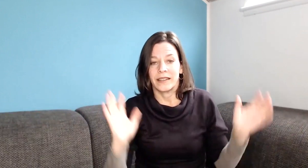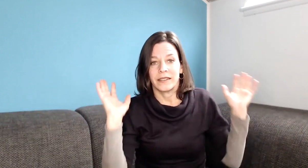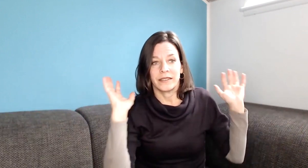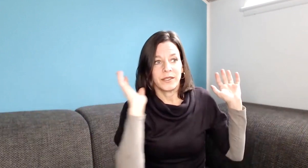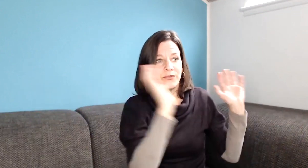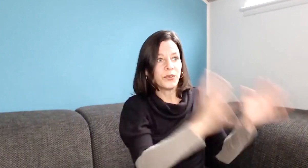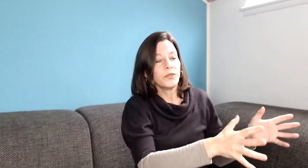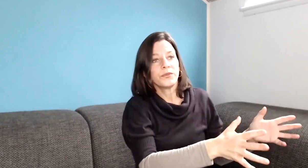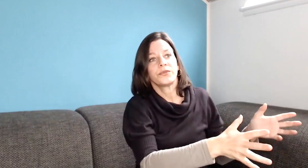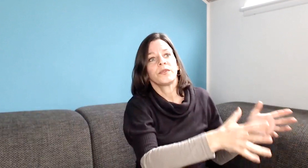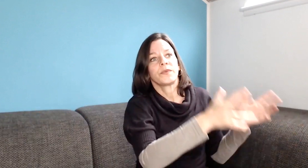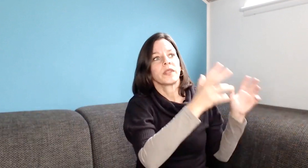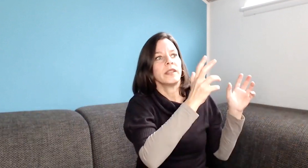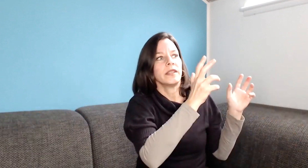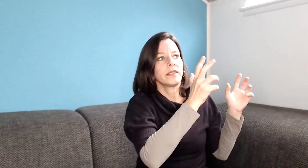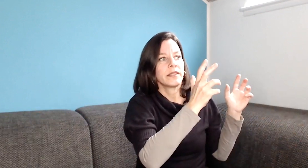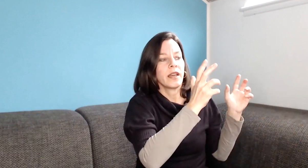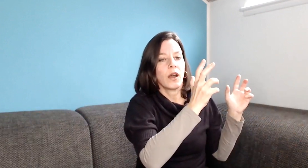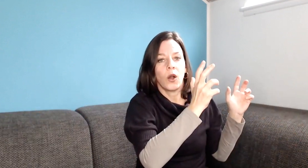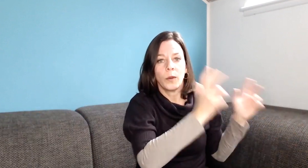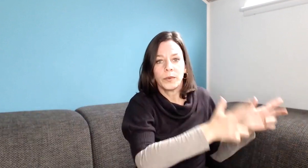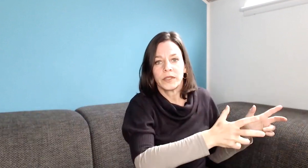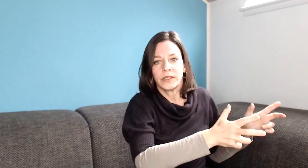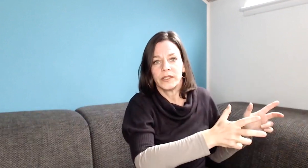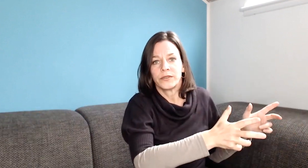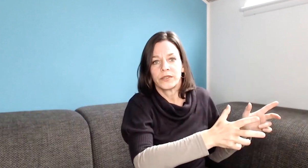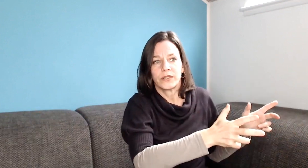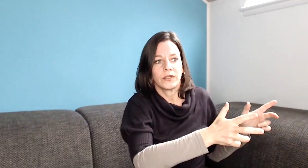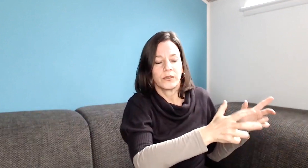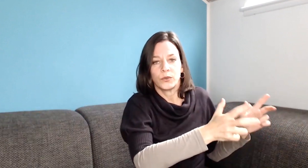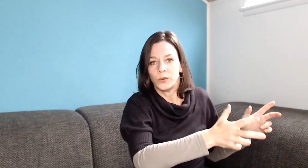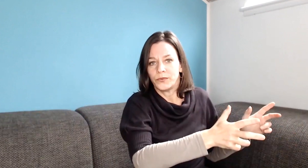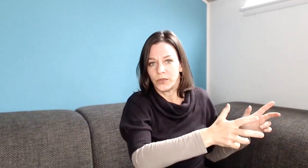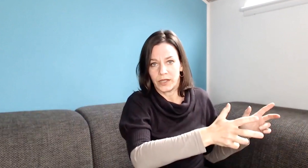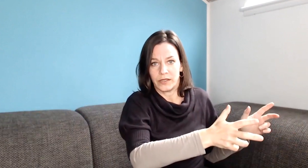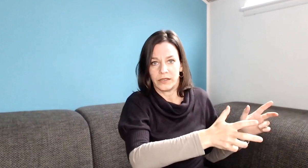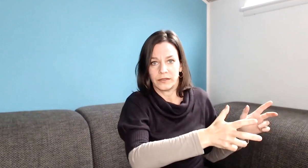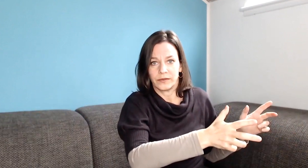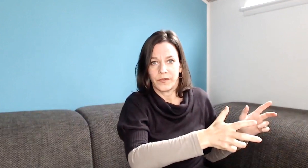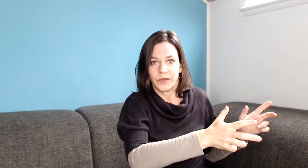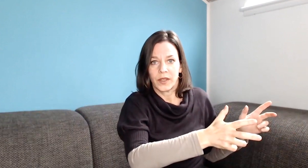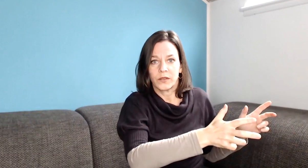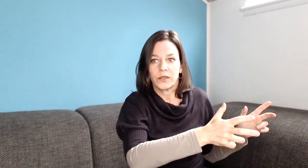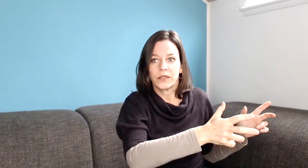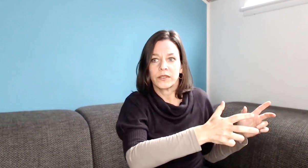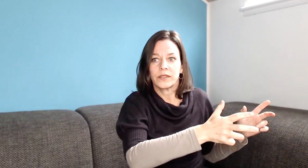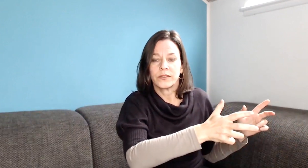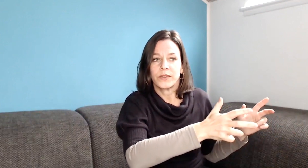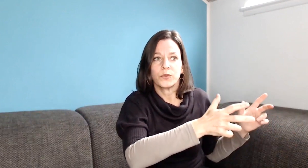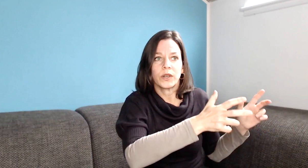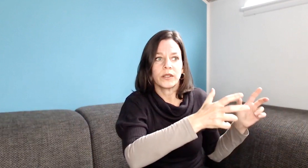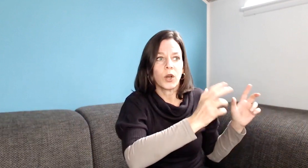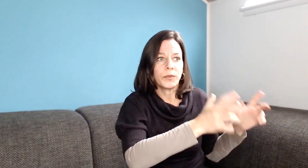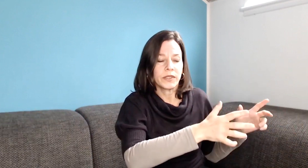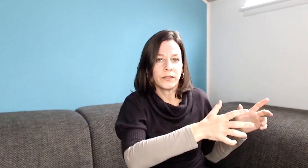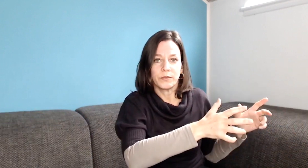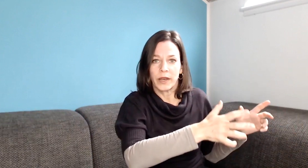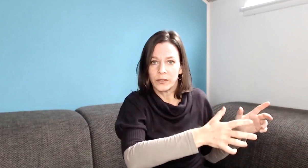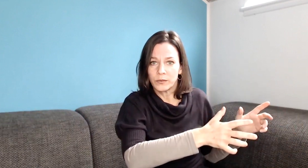Die 5 ist der objektivste Typ von allen. Also das ist, wenn du eine objektive Meinung